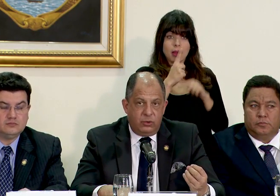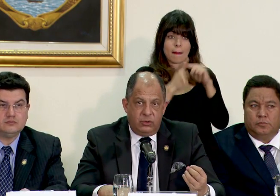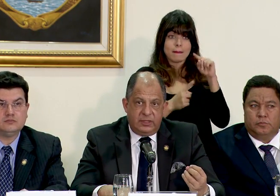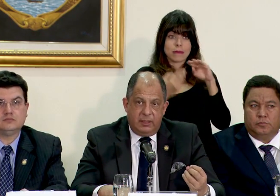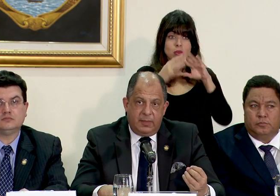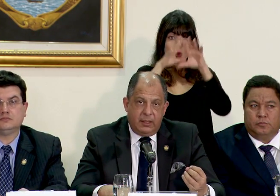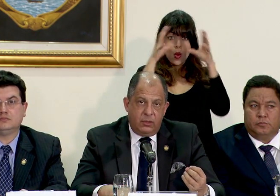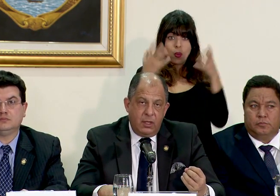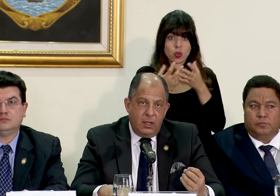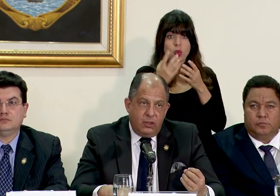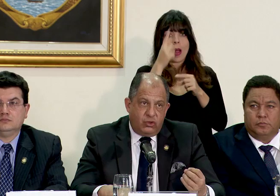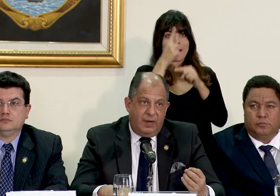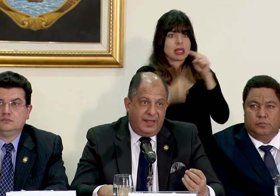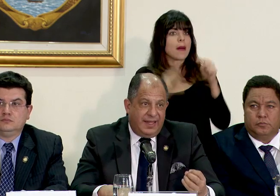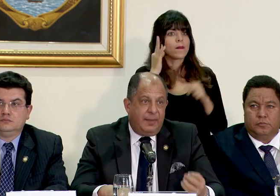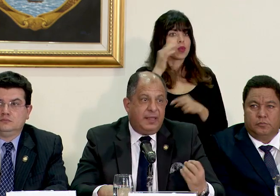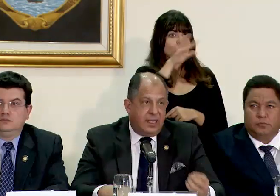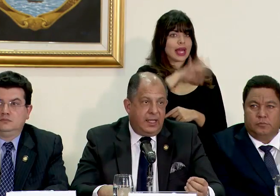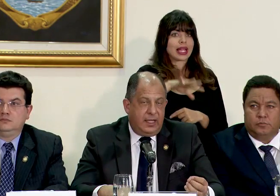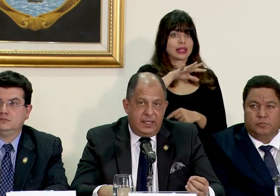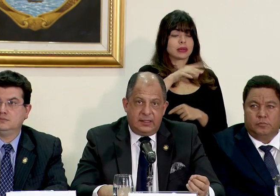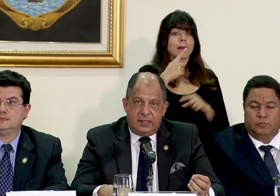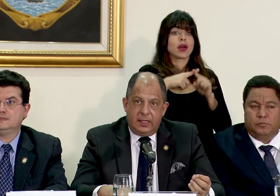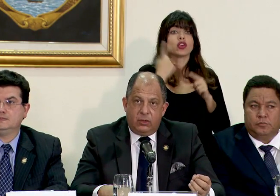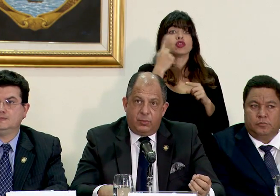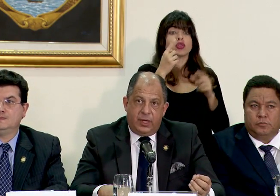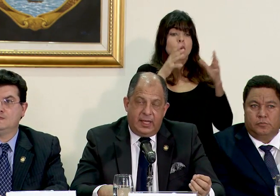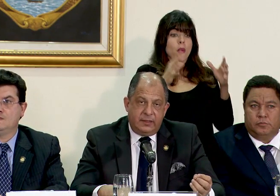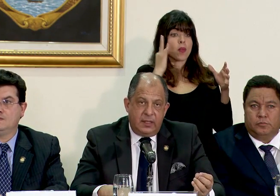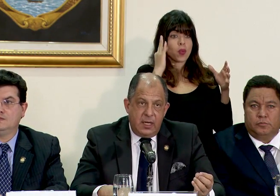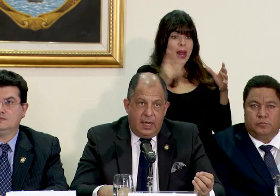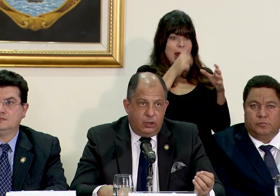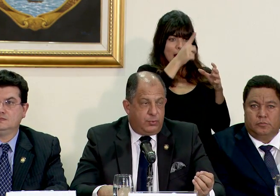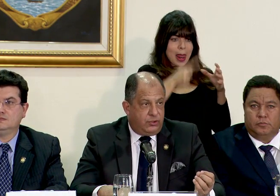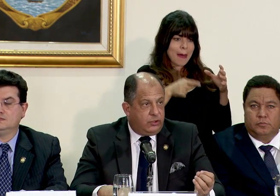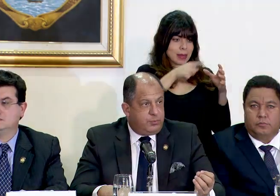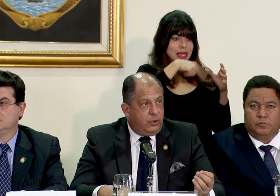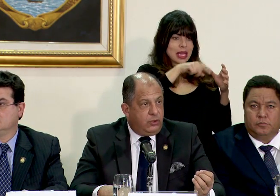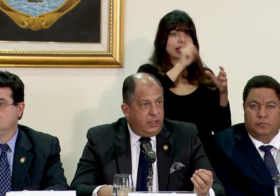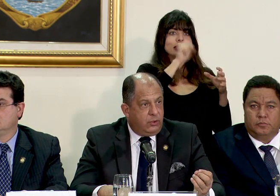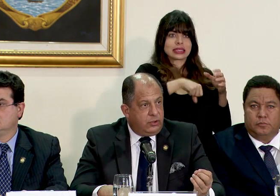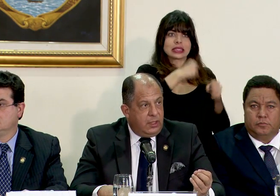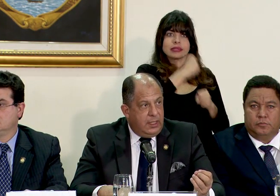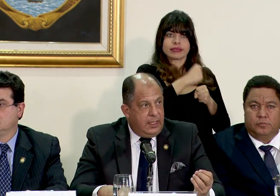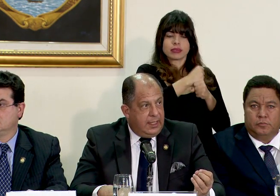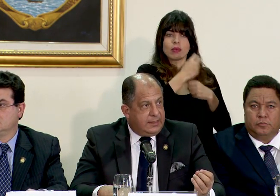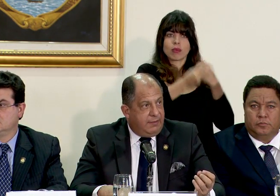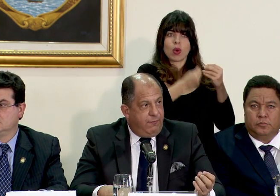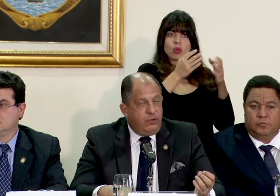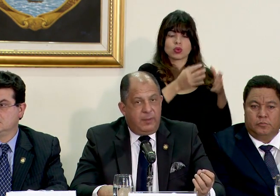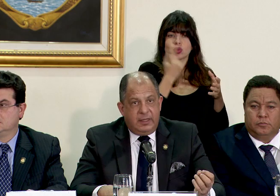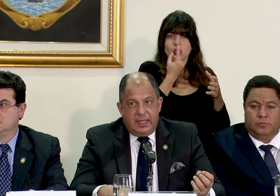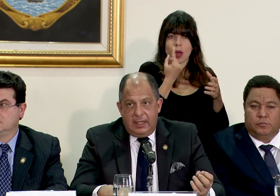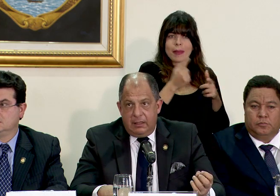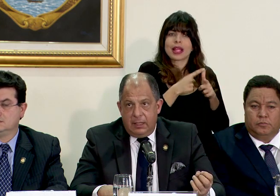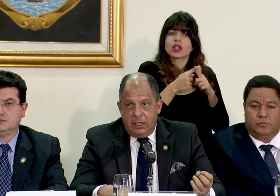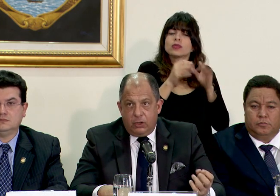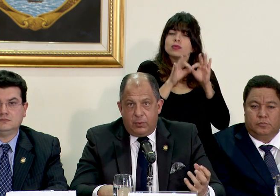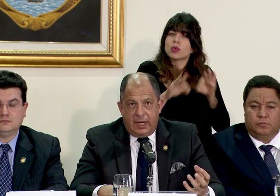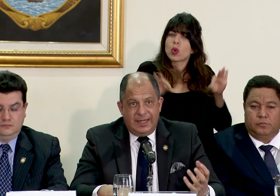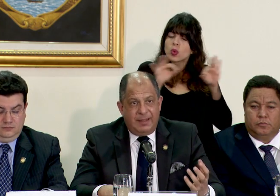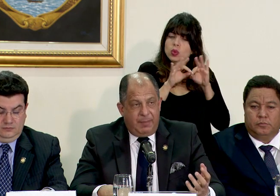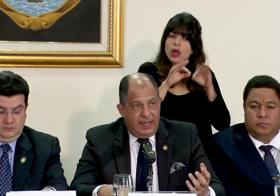población del mundo y, sin embargo, solamente la mitad de ellas están incorporadas a los procesos productivos y que es fundamental